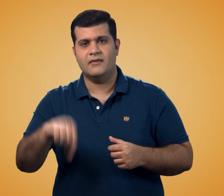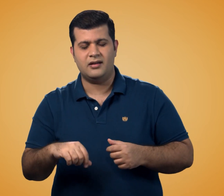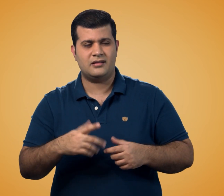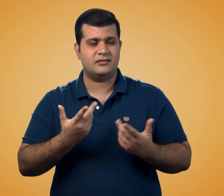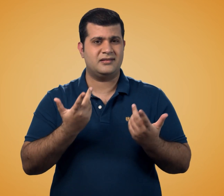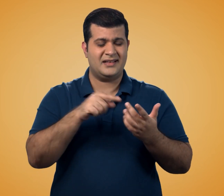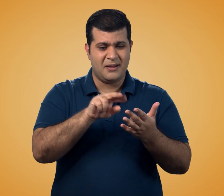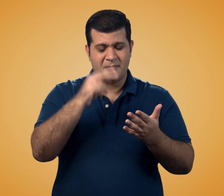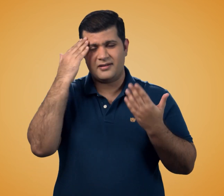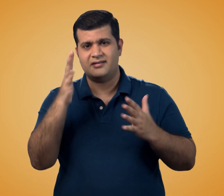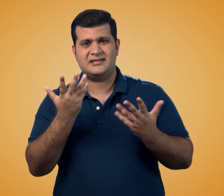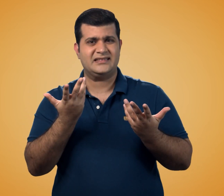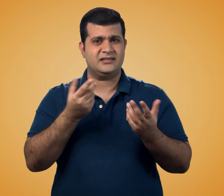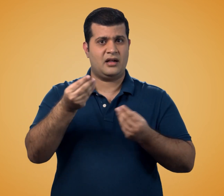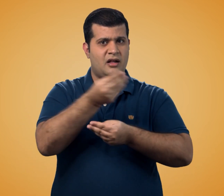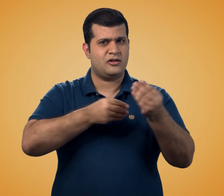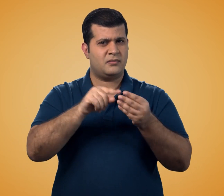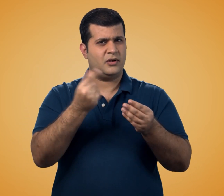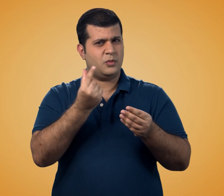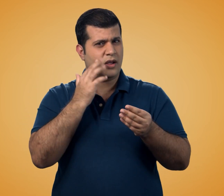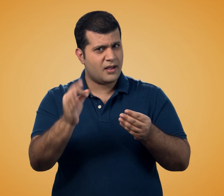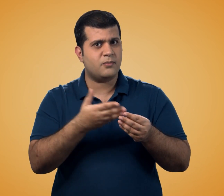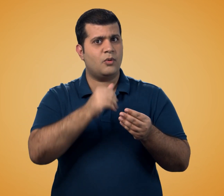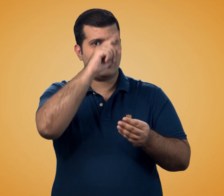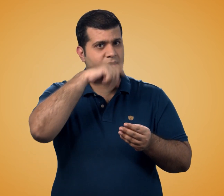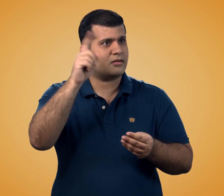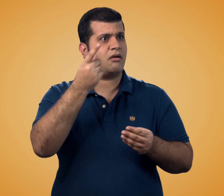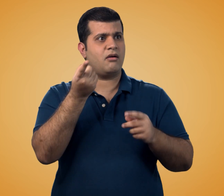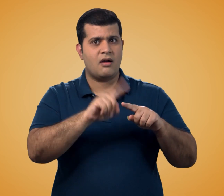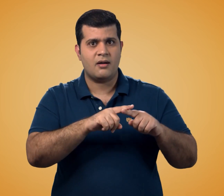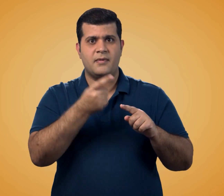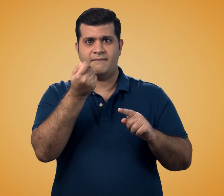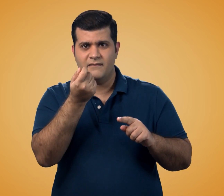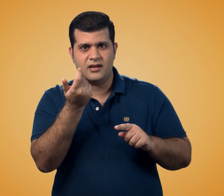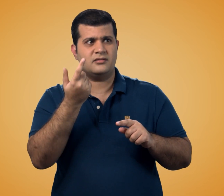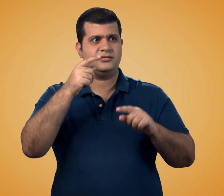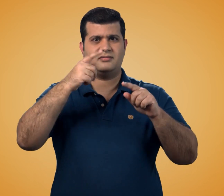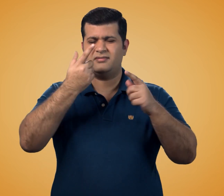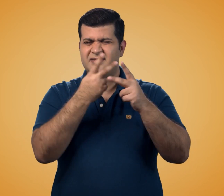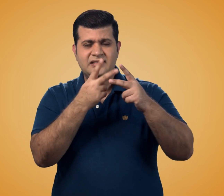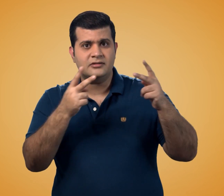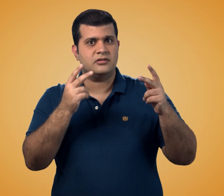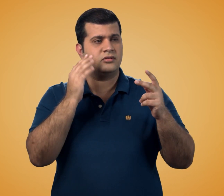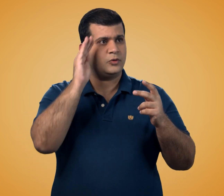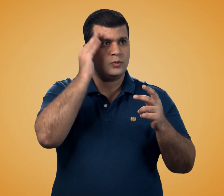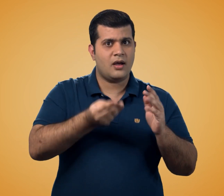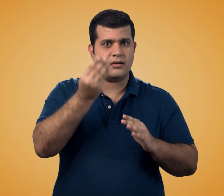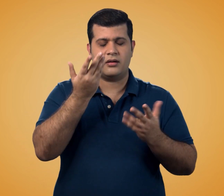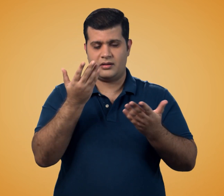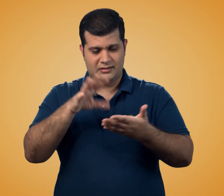फेल हो जाते हैं? एकोनोमिक्स उप्योगी और महत्वपुर्णा सब्जेक्ट है जब देश में आर्थिक संकट होता है या कोई अपडेट आती है तो